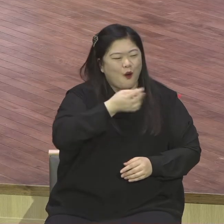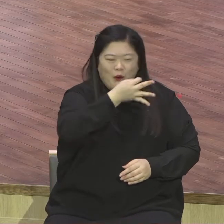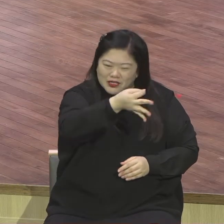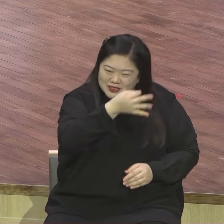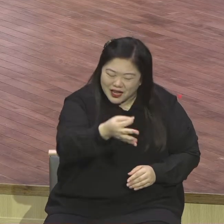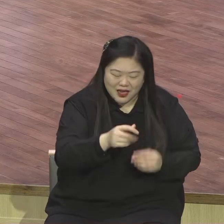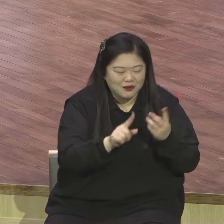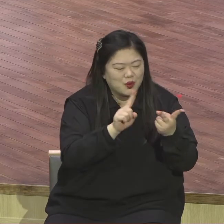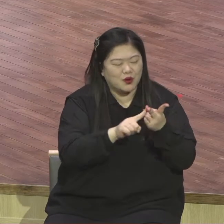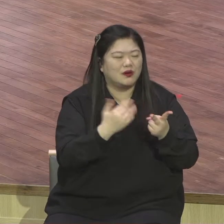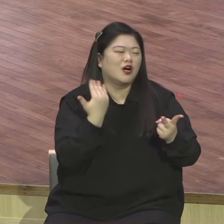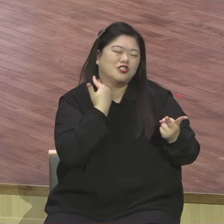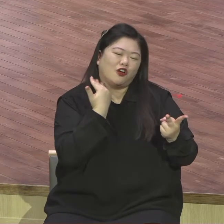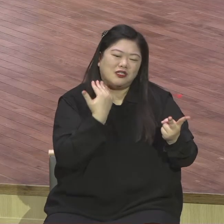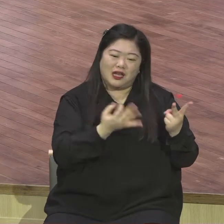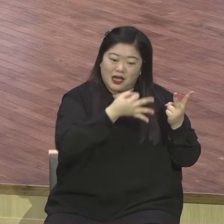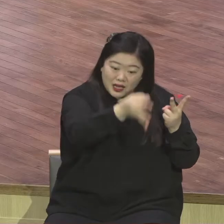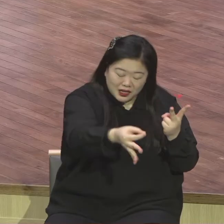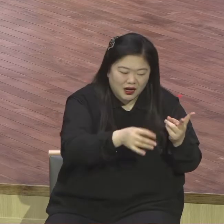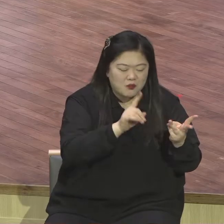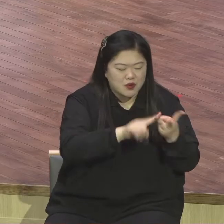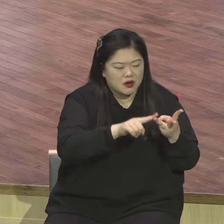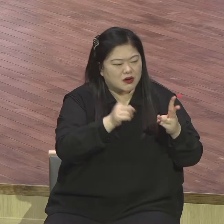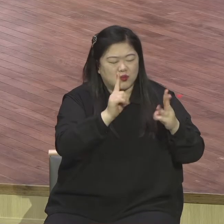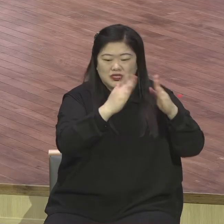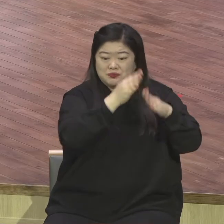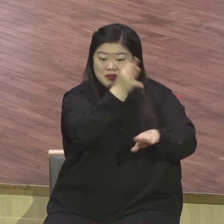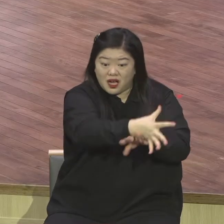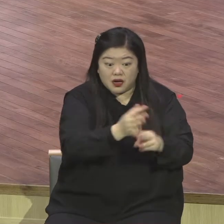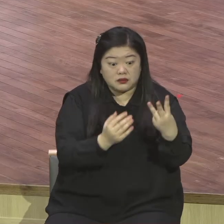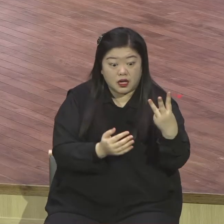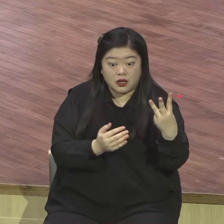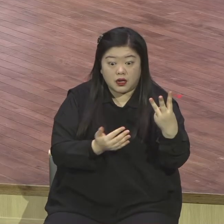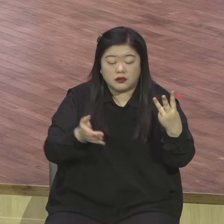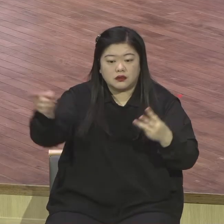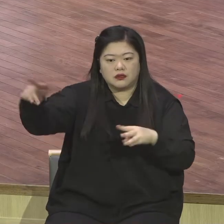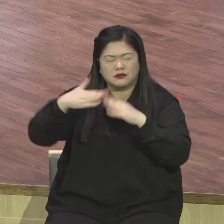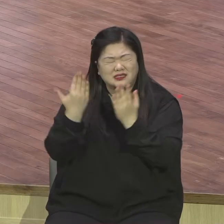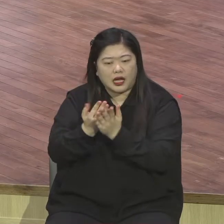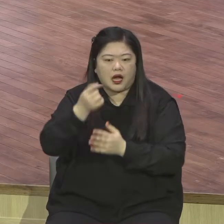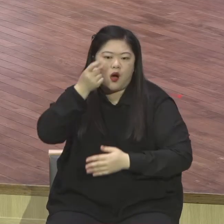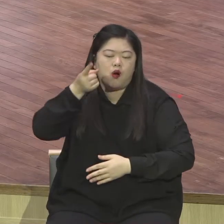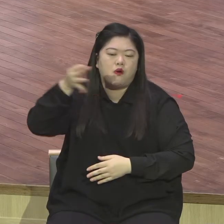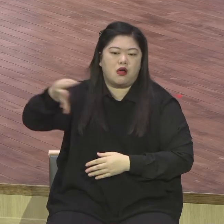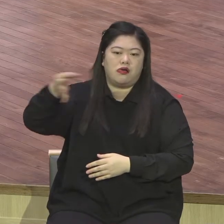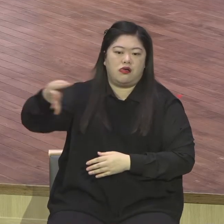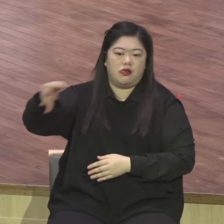그냥 살아요. 그러니까 노숙자가 미어져요. 한국뿐만 아니에요. 한국은 거의 없어요.